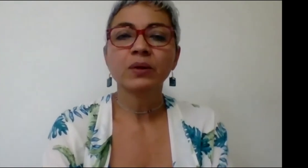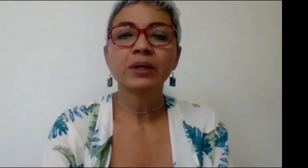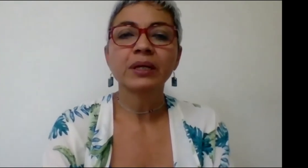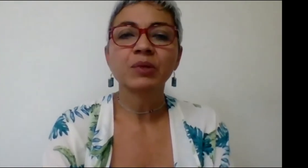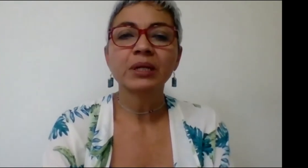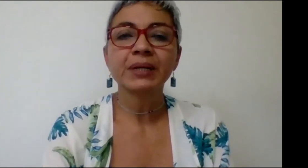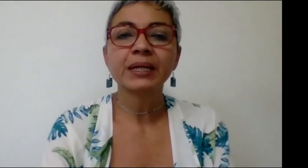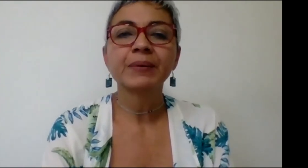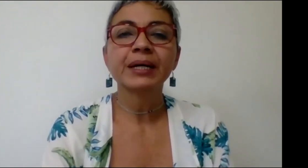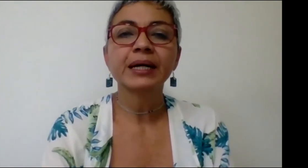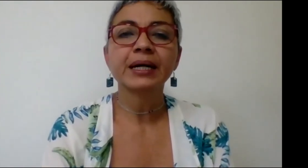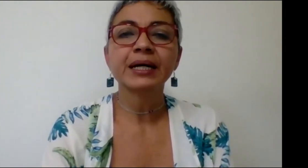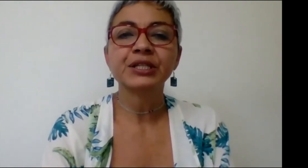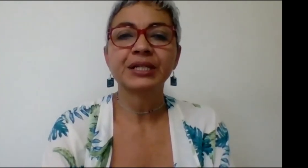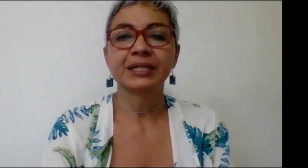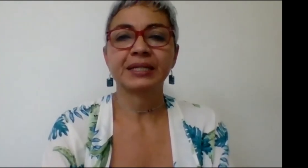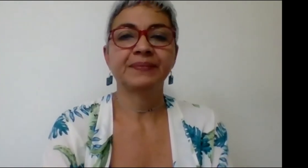le damos la palabra a Jerly